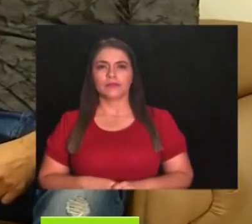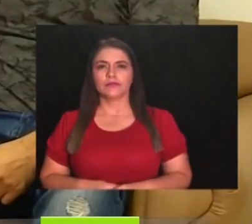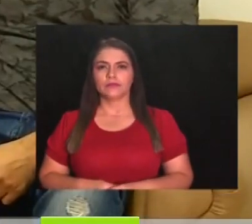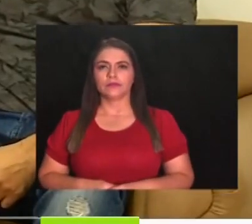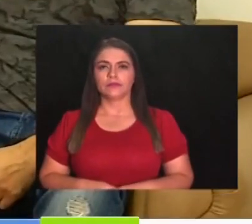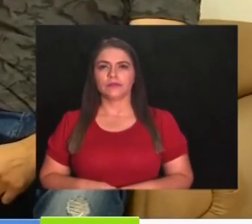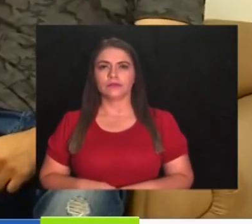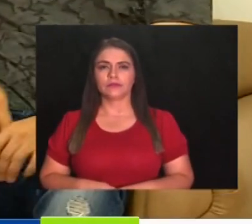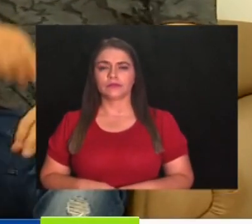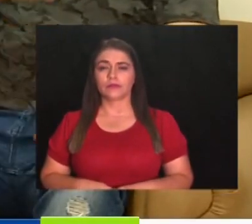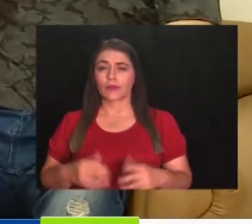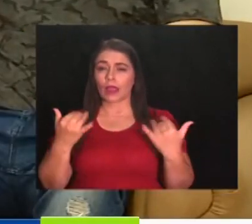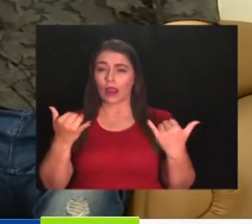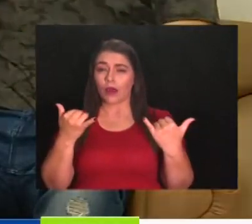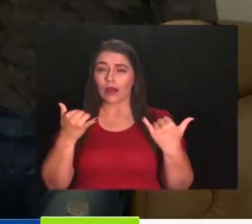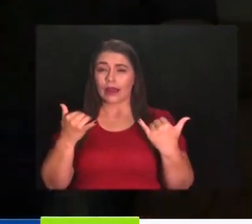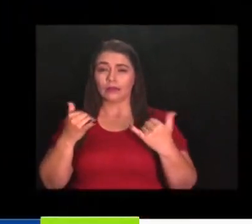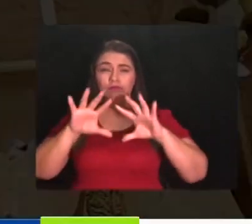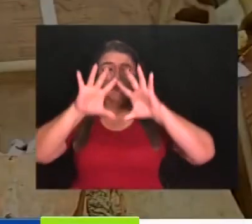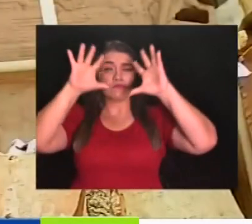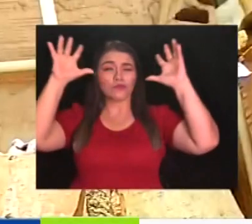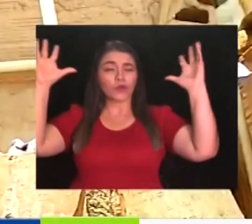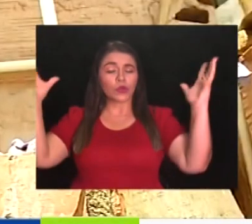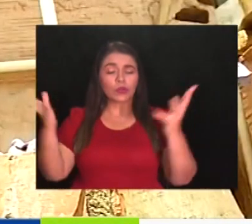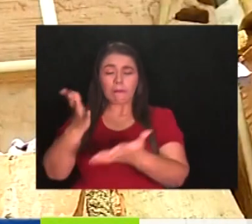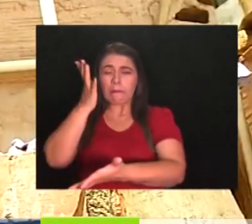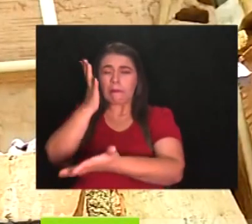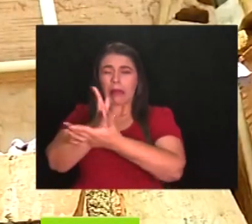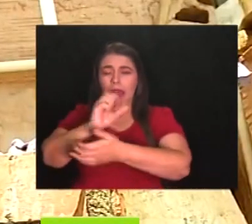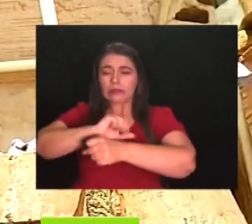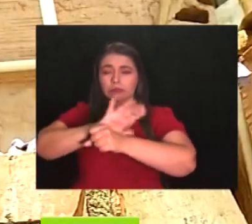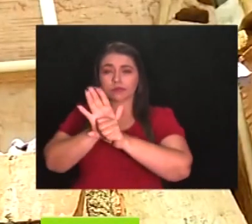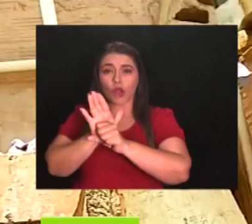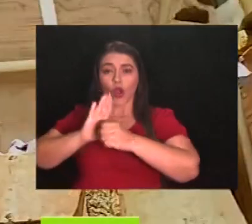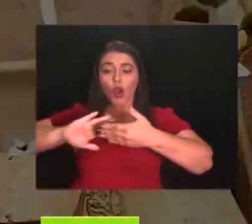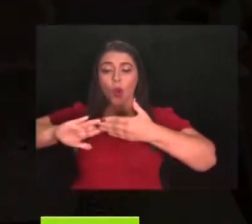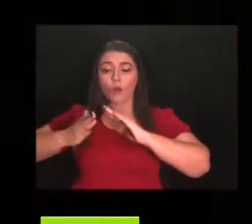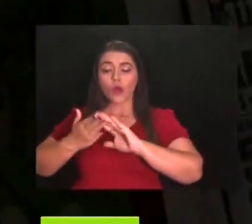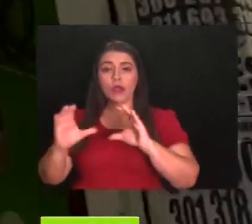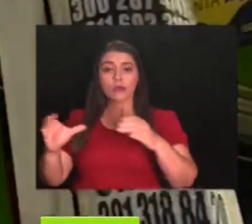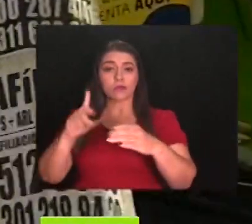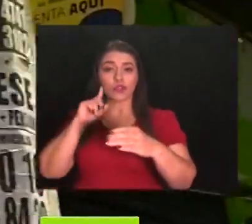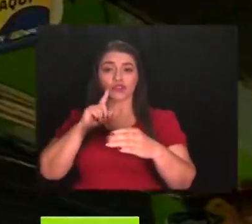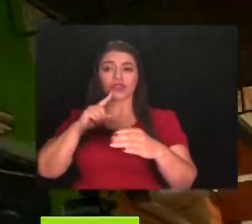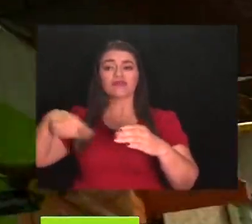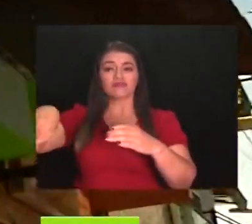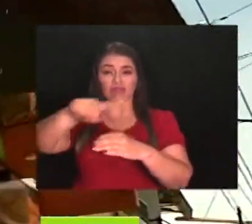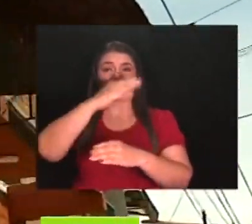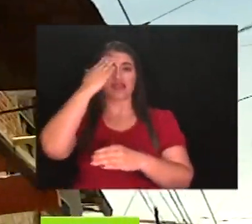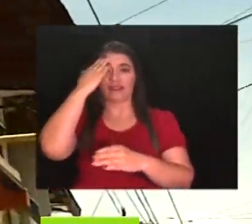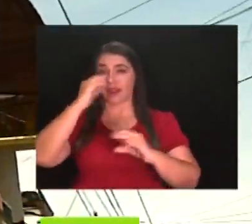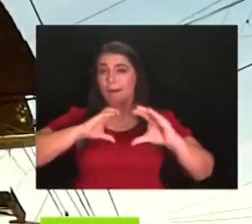En medio de la pandemia que azota al mundo, la población sorda evidenció que vive en la incomunicación.